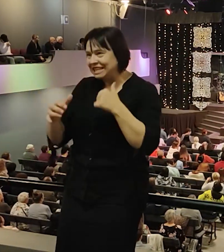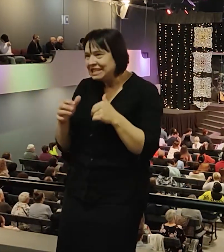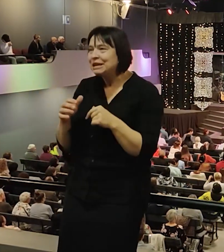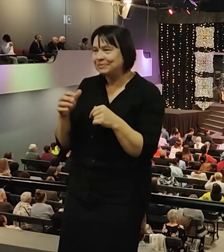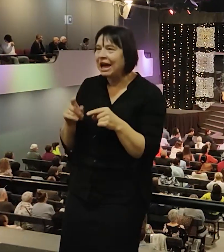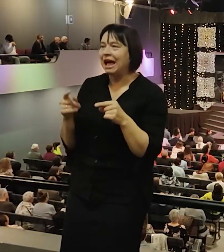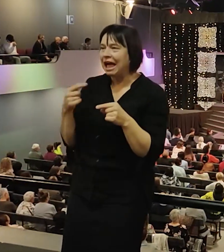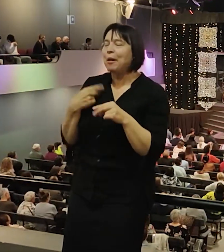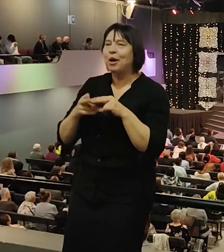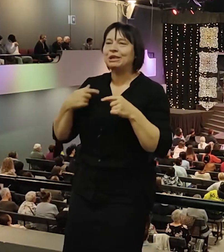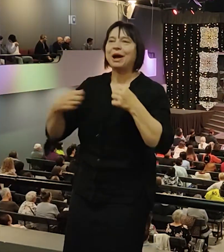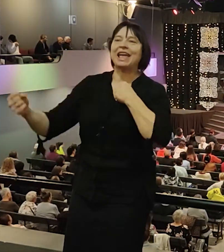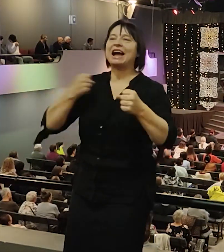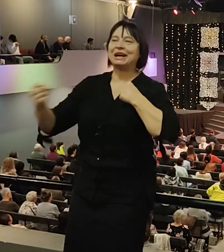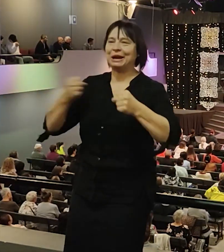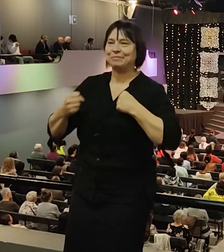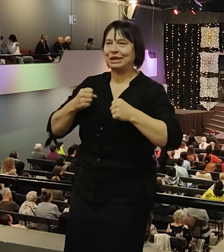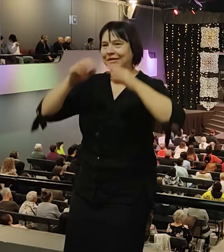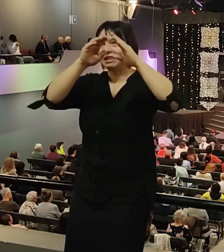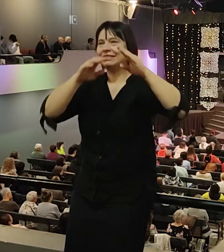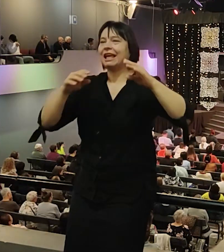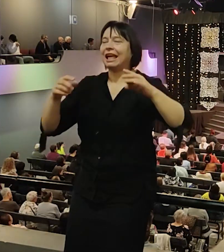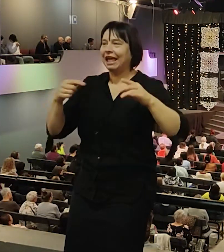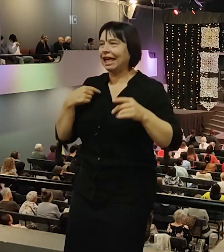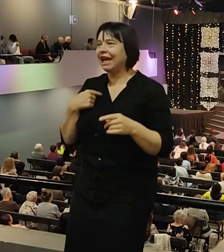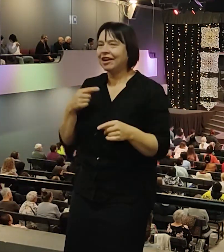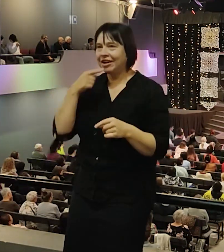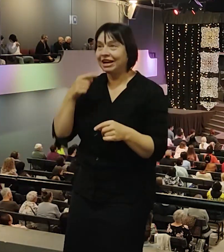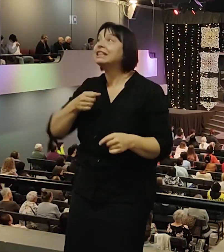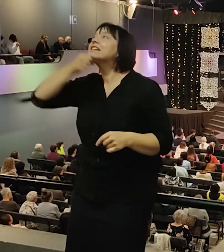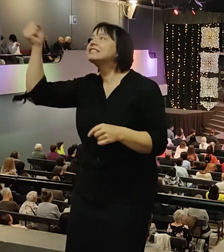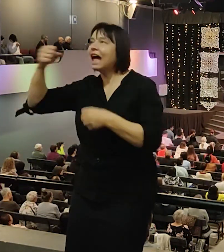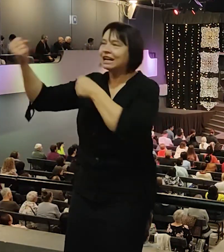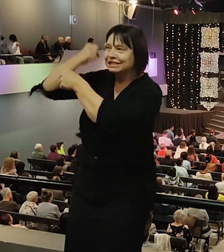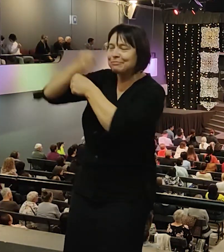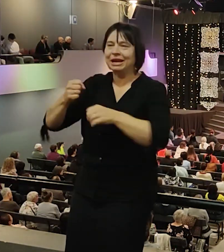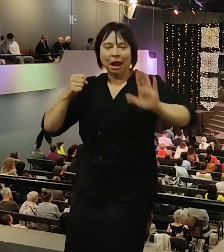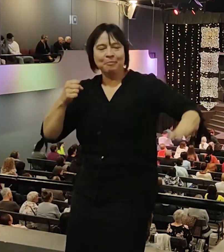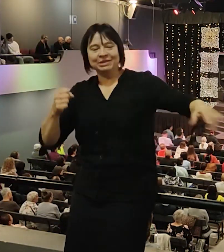Поэтому такой крепкий стал. Били сверху, били снизу, били сбоку. Потом и состоялся.